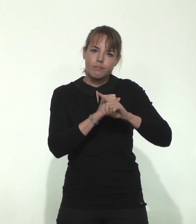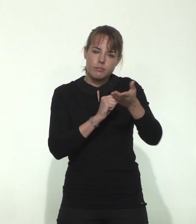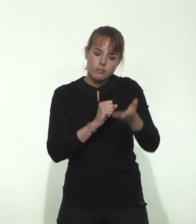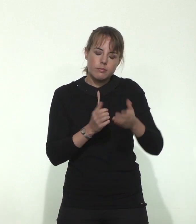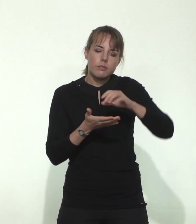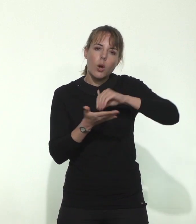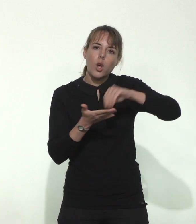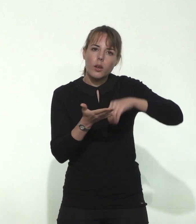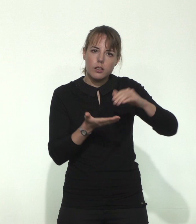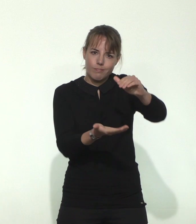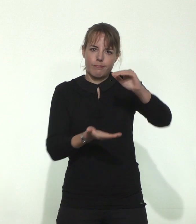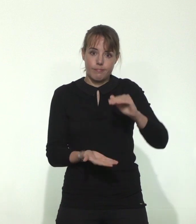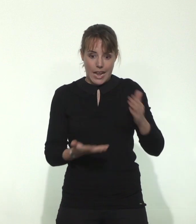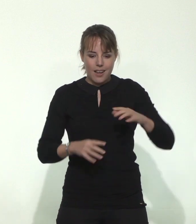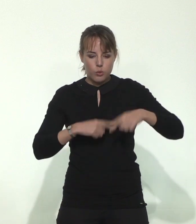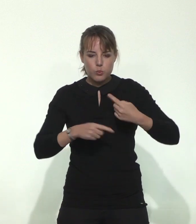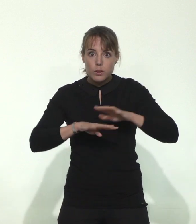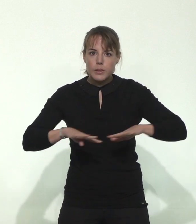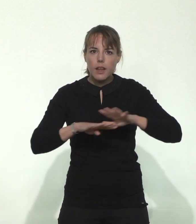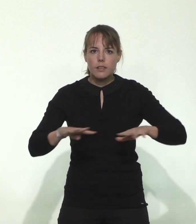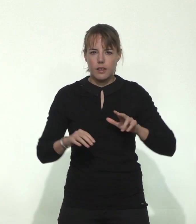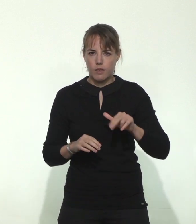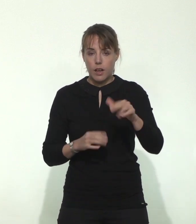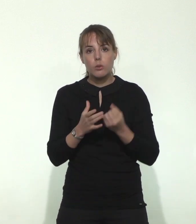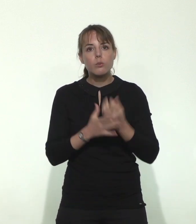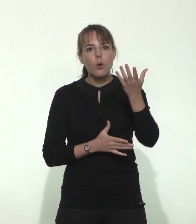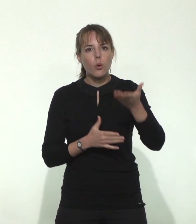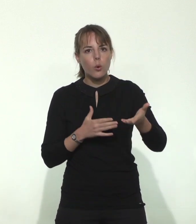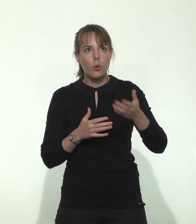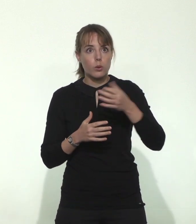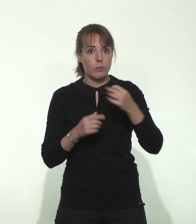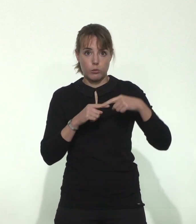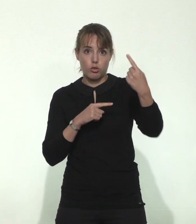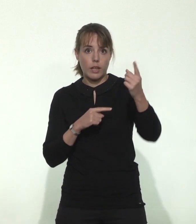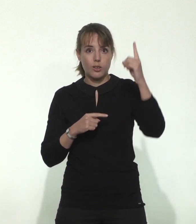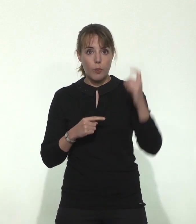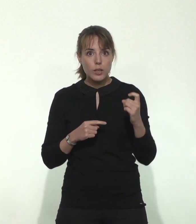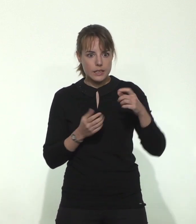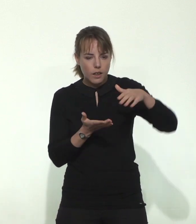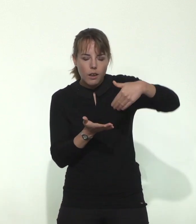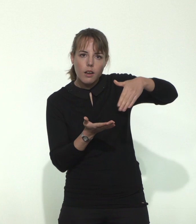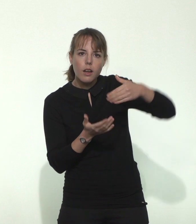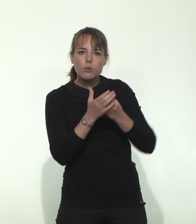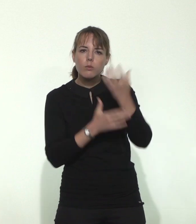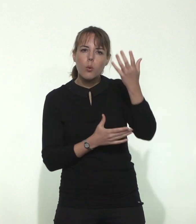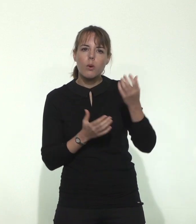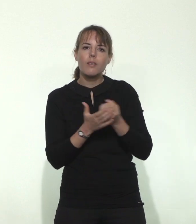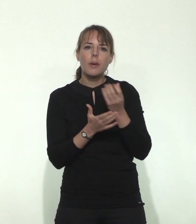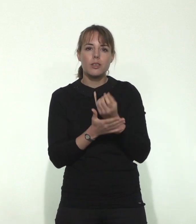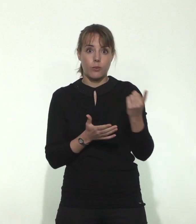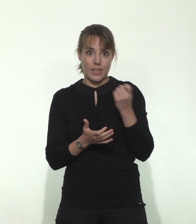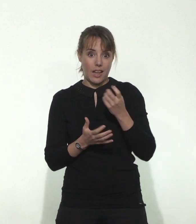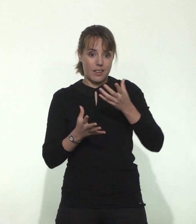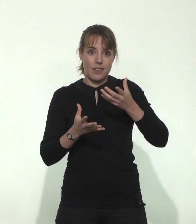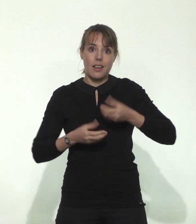et qui est testé au cours de ce week-end. Donc nous allons avoir, dès les premiers jours de la semaine prochaine, des remontées de l'ensemble des établissements d